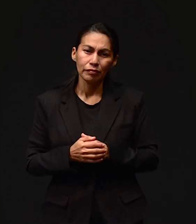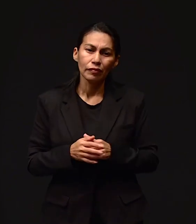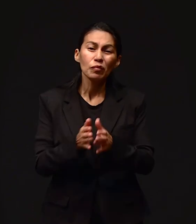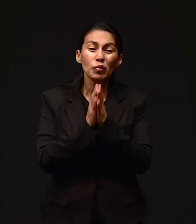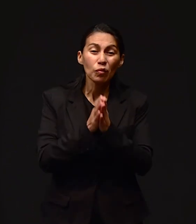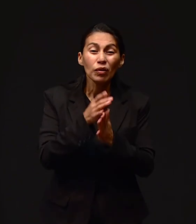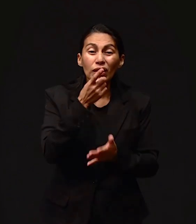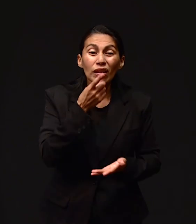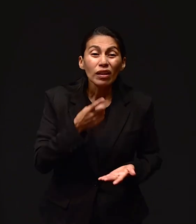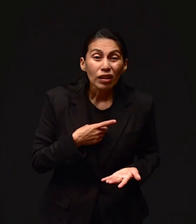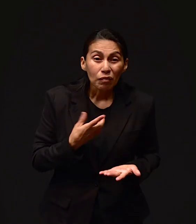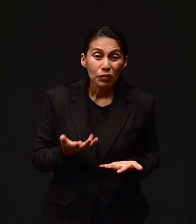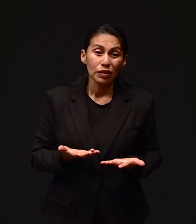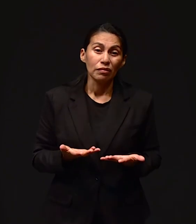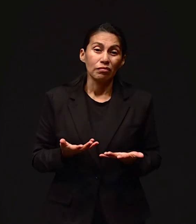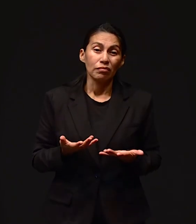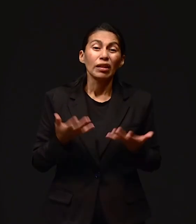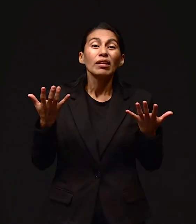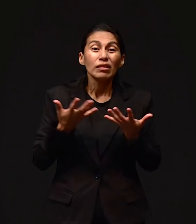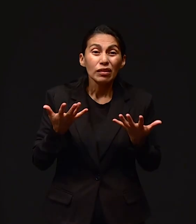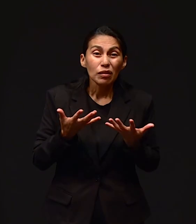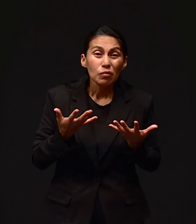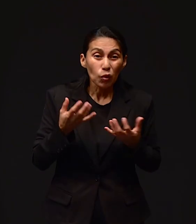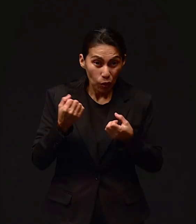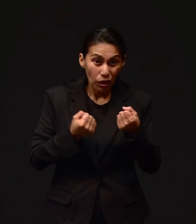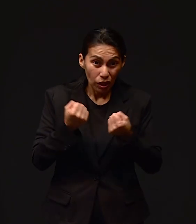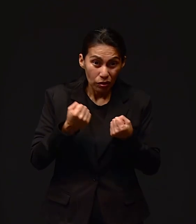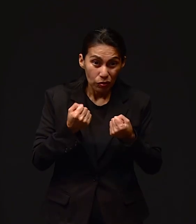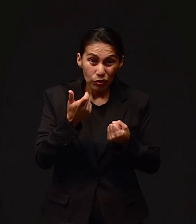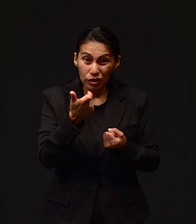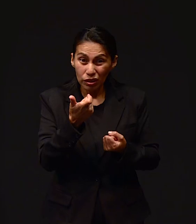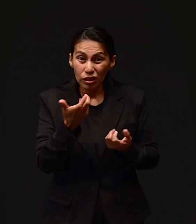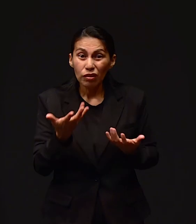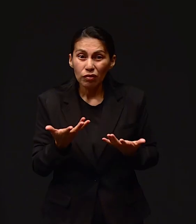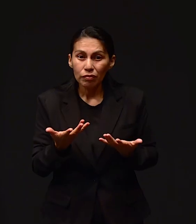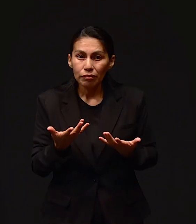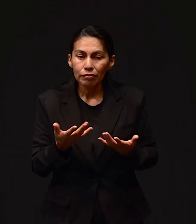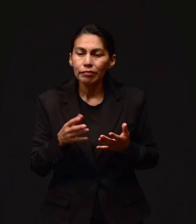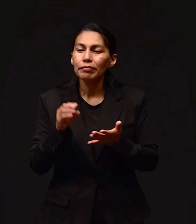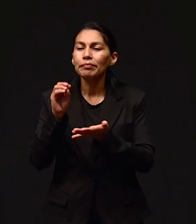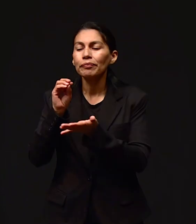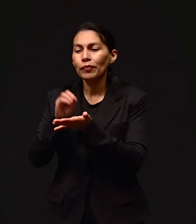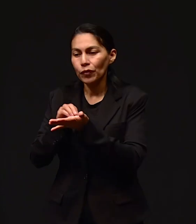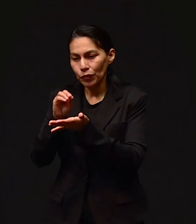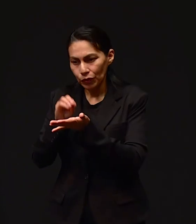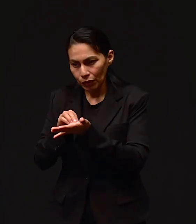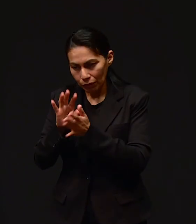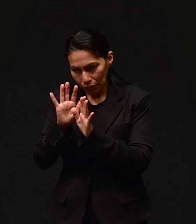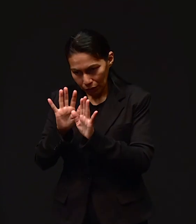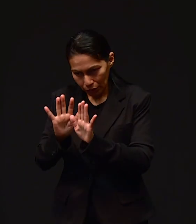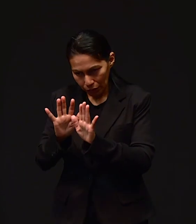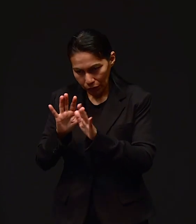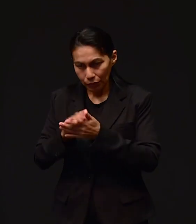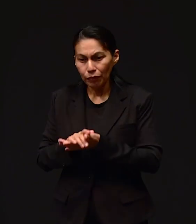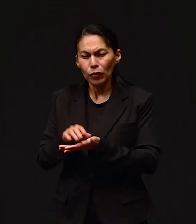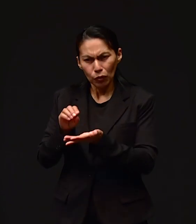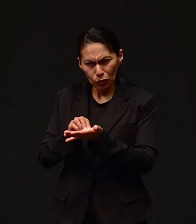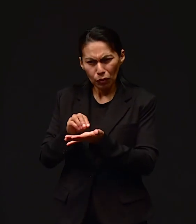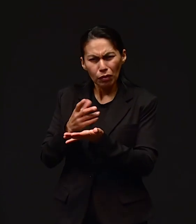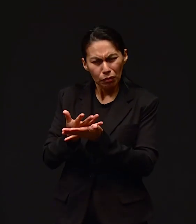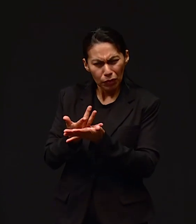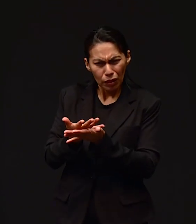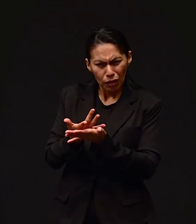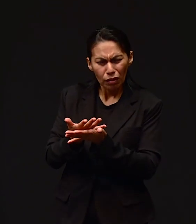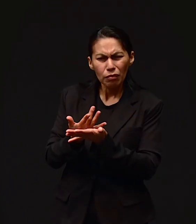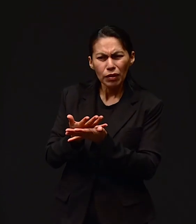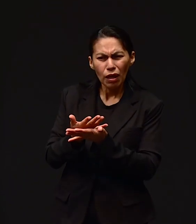Este, dígame, ¿qué quiere, de un carro o el dinero? Le dije, todavía vamos a esperar, hermano. Le